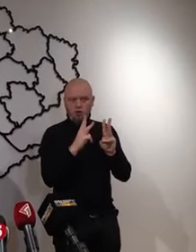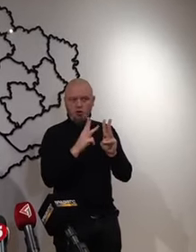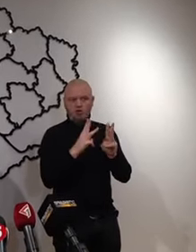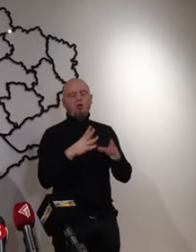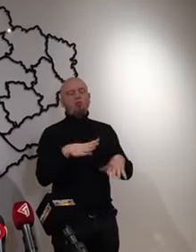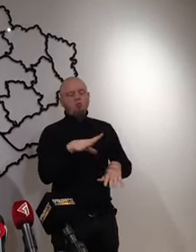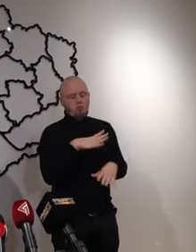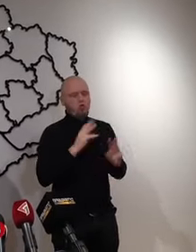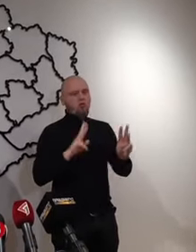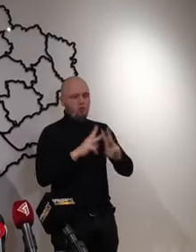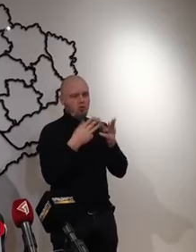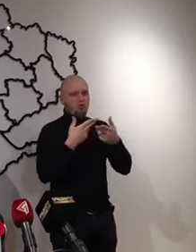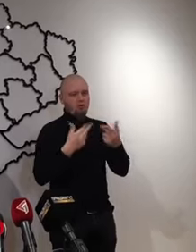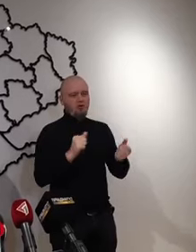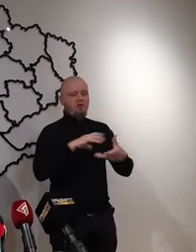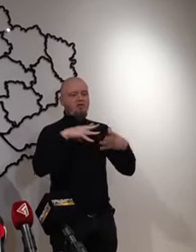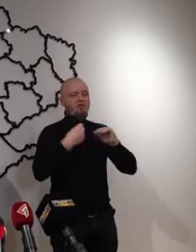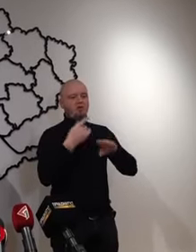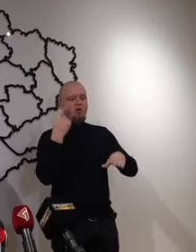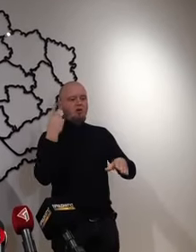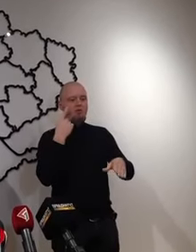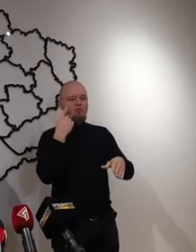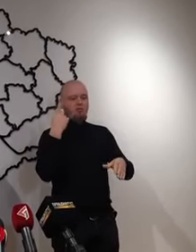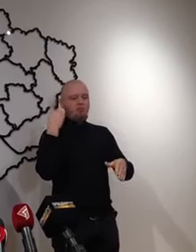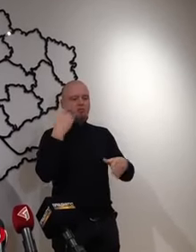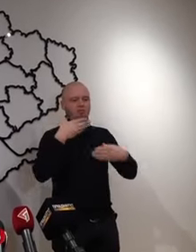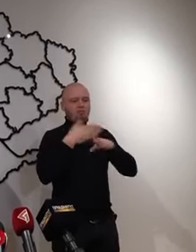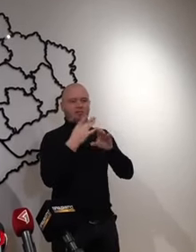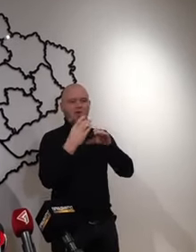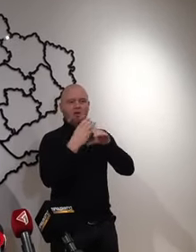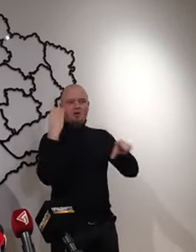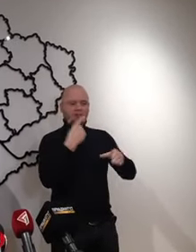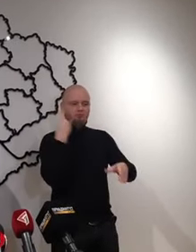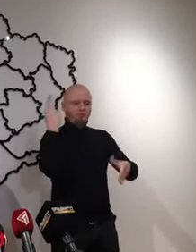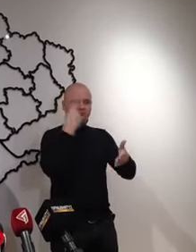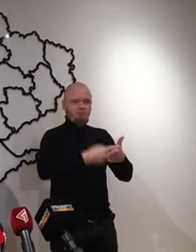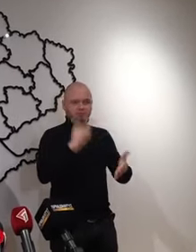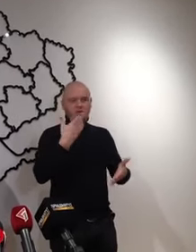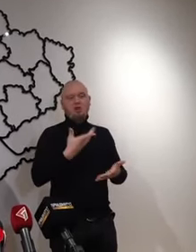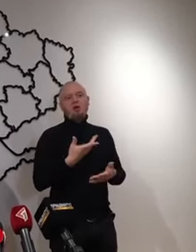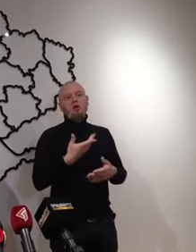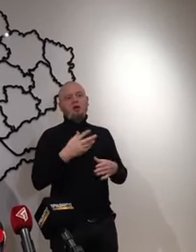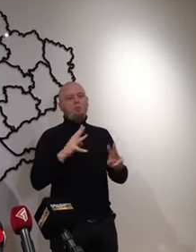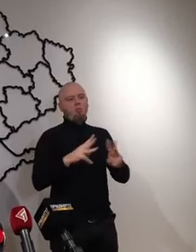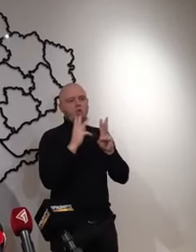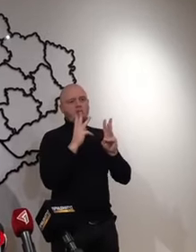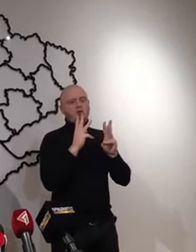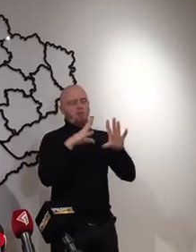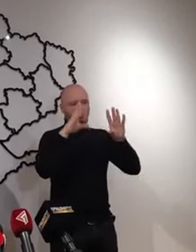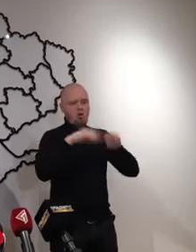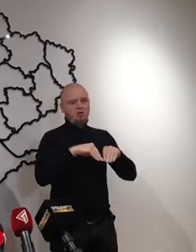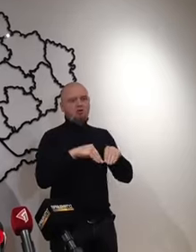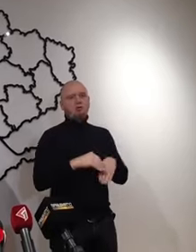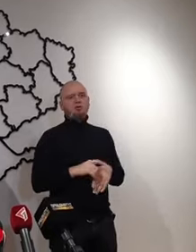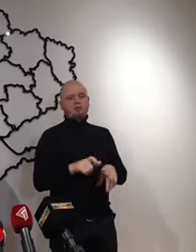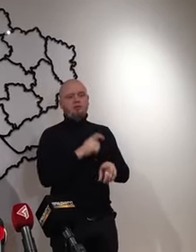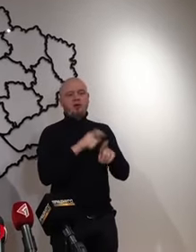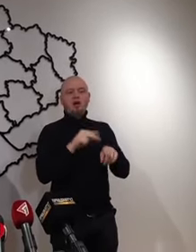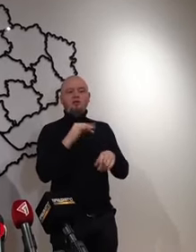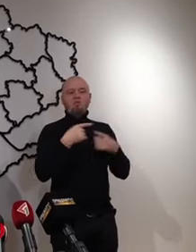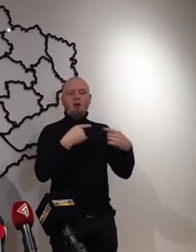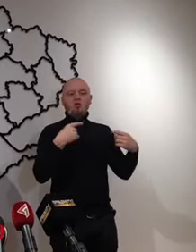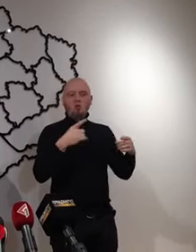Було загоряння внаслідок падіння уламки в об'єкт. Уже ж охватно. Чи майно